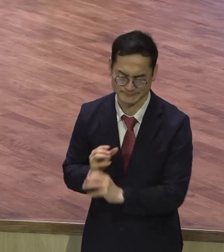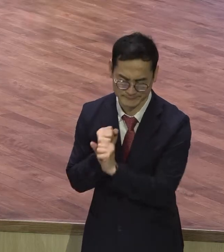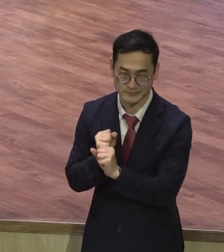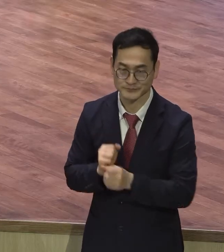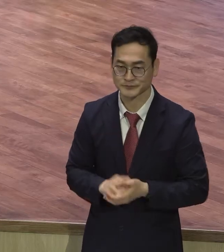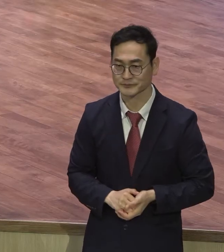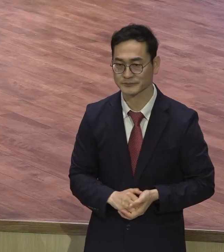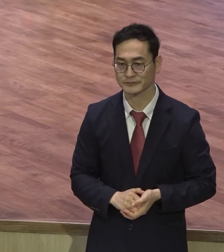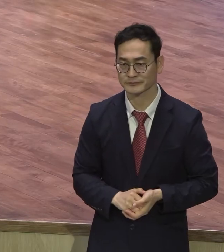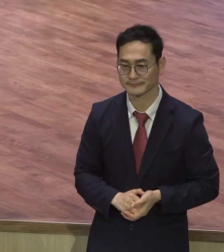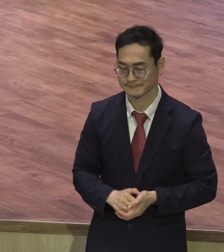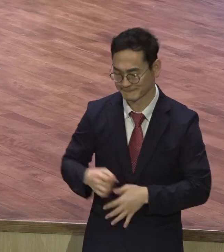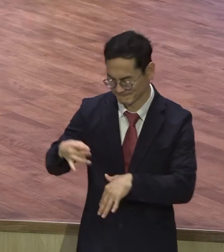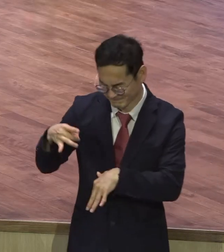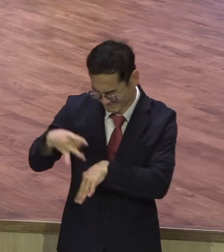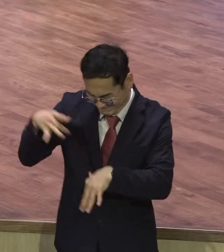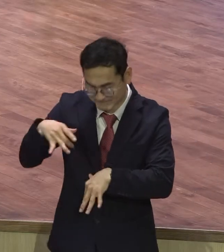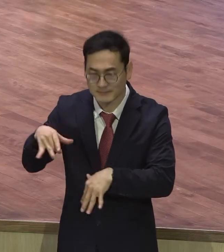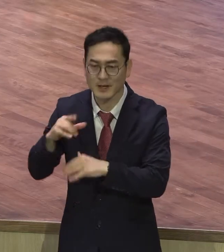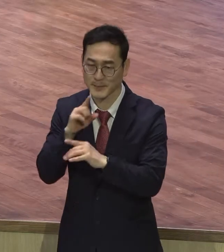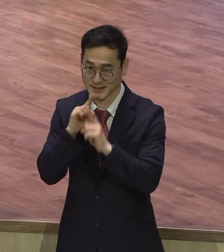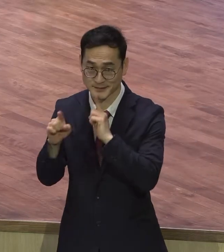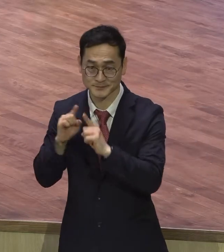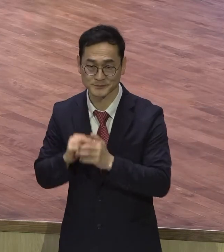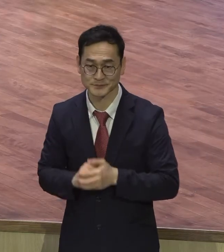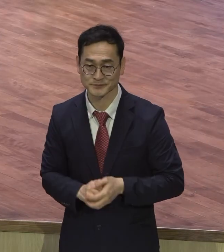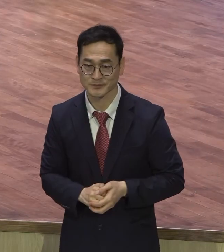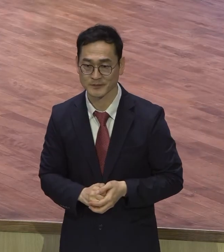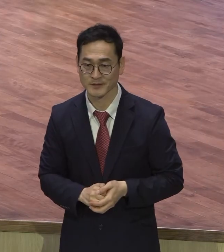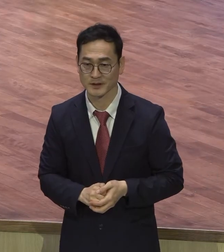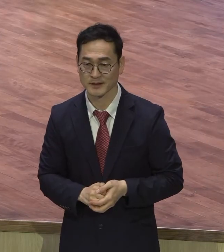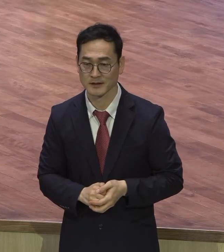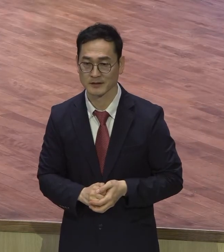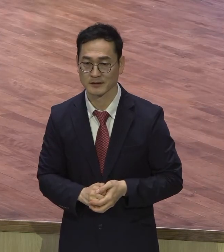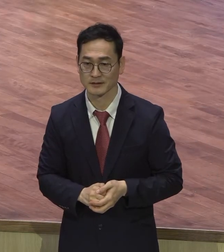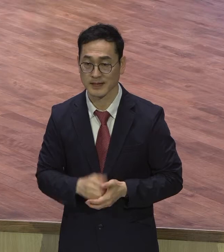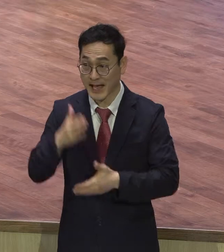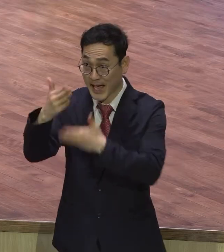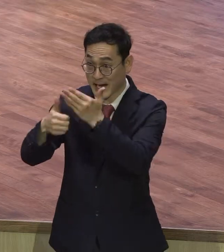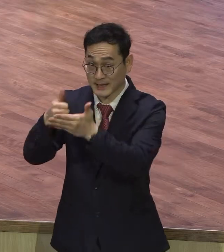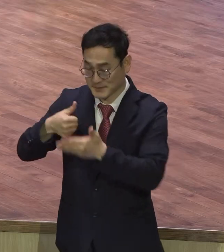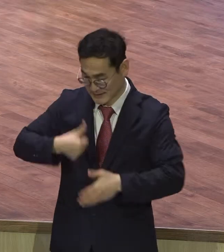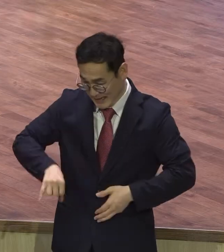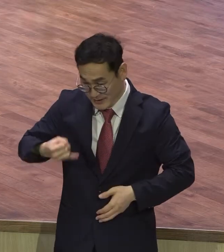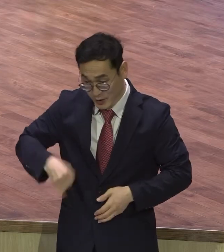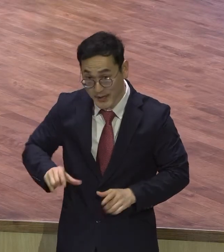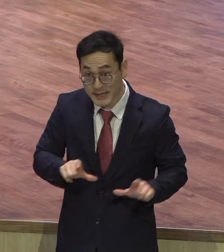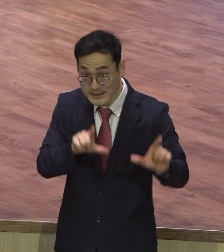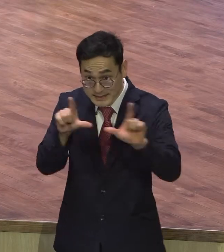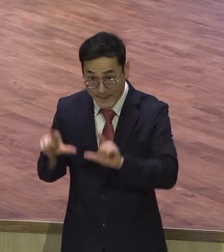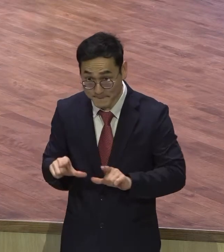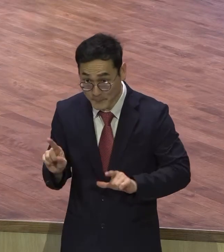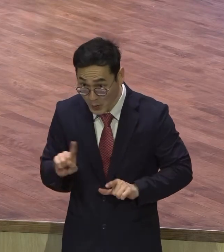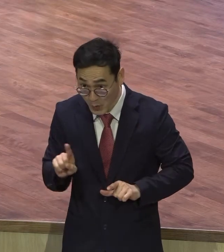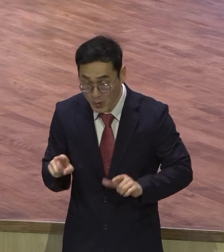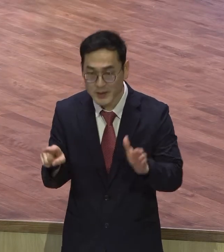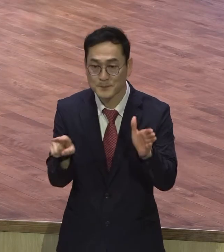잘 표현했는데 하나님 잔위의 삶은 한마디로 말해서 믿음으로 시작해서 믿음으로